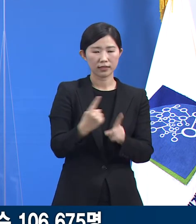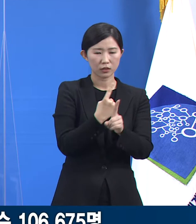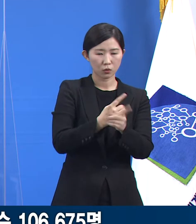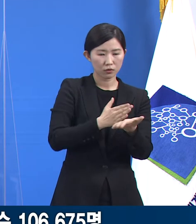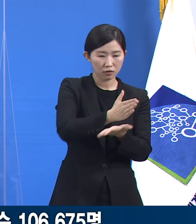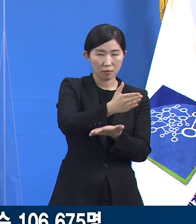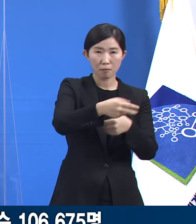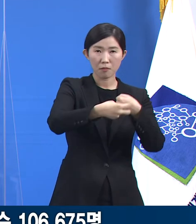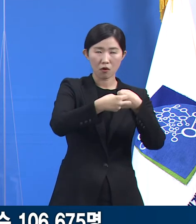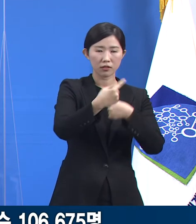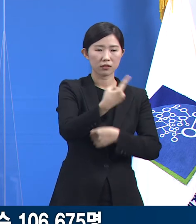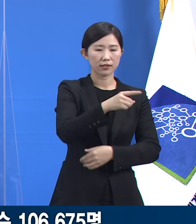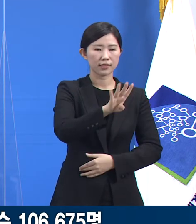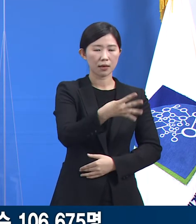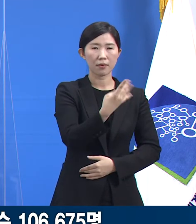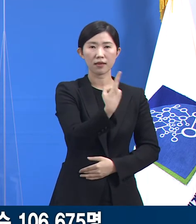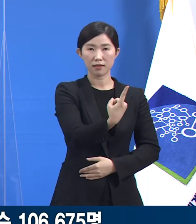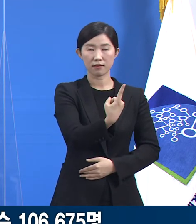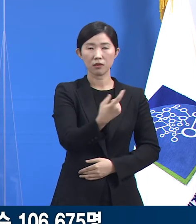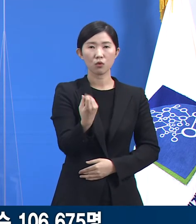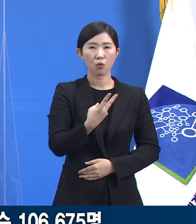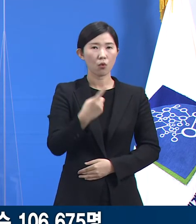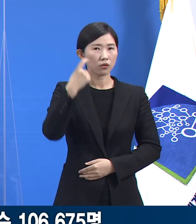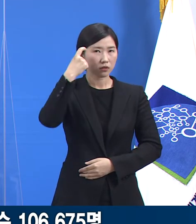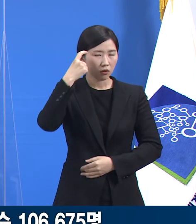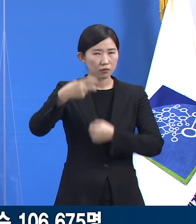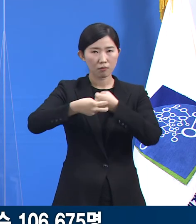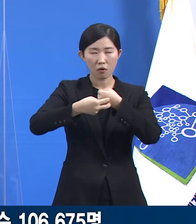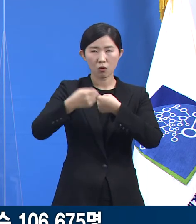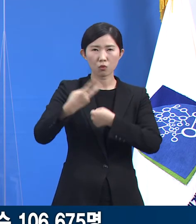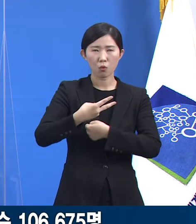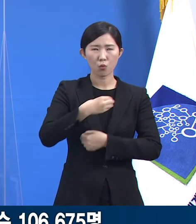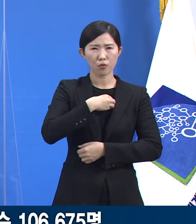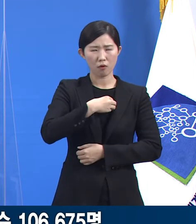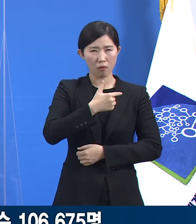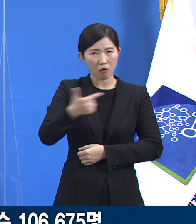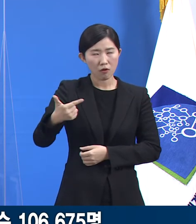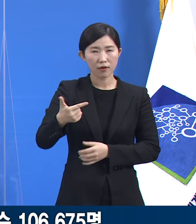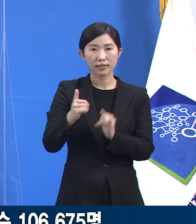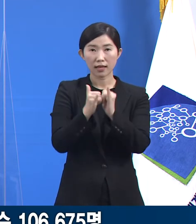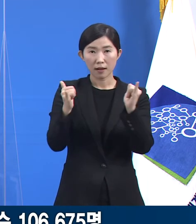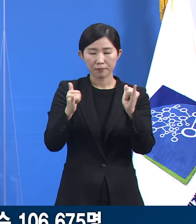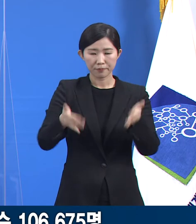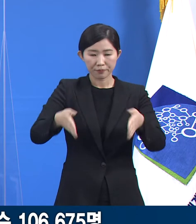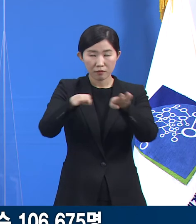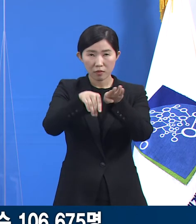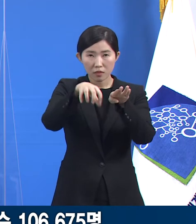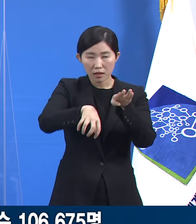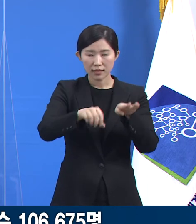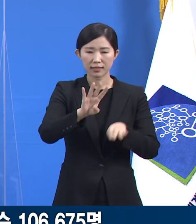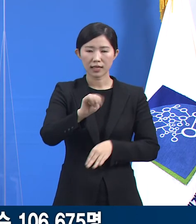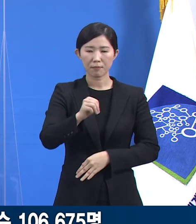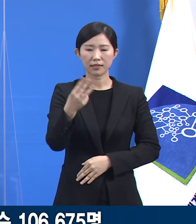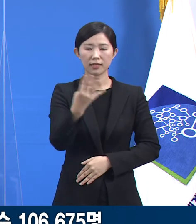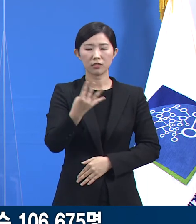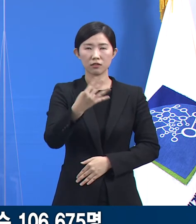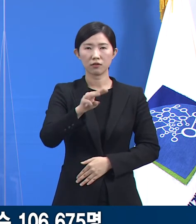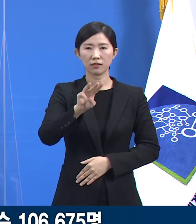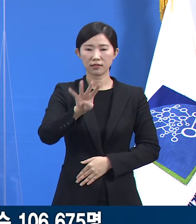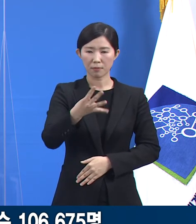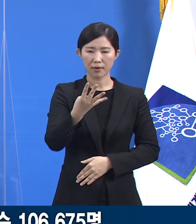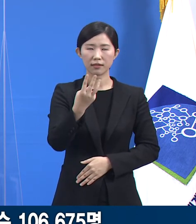,401명 정신의료기관과 고위험 의료기관 4만 4,434명입니다.